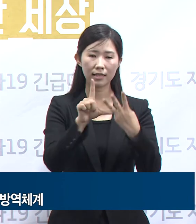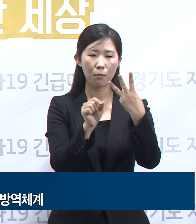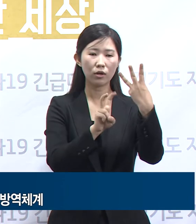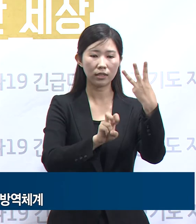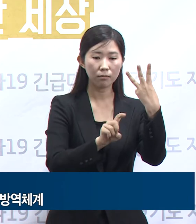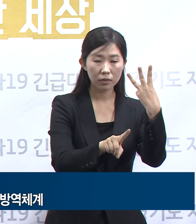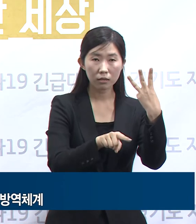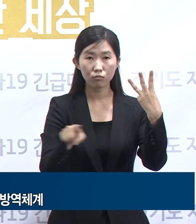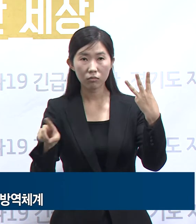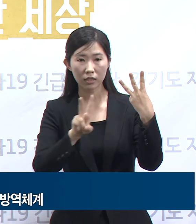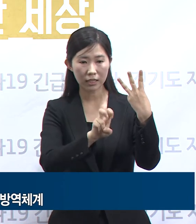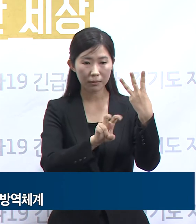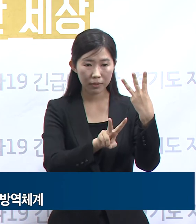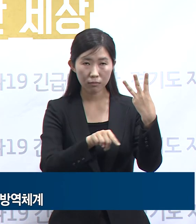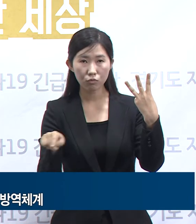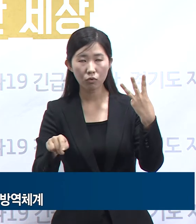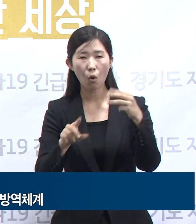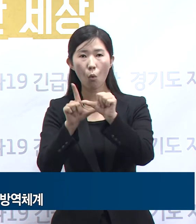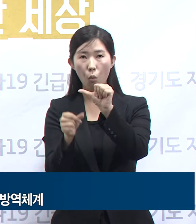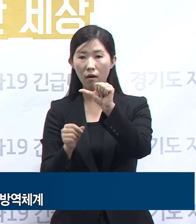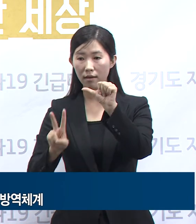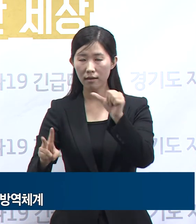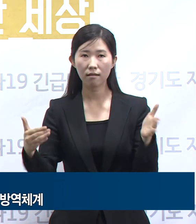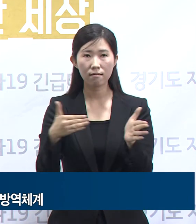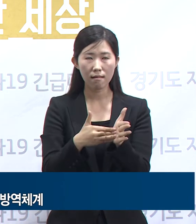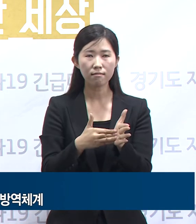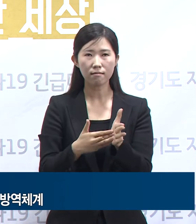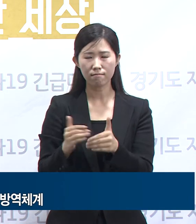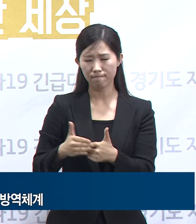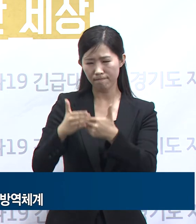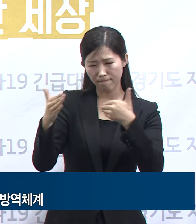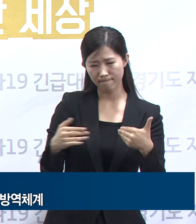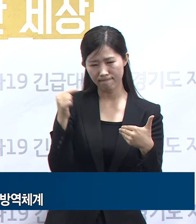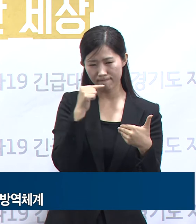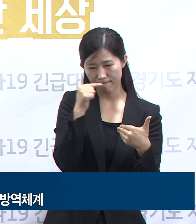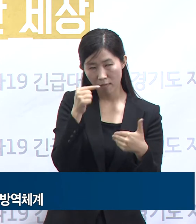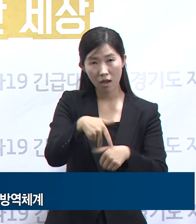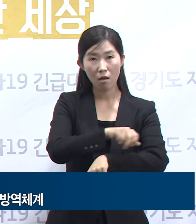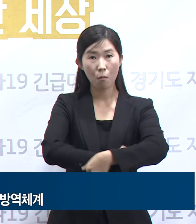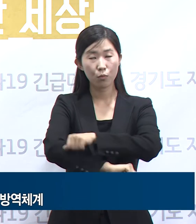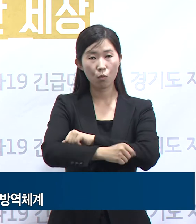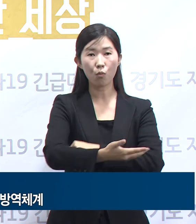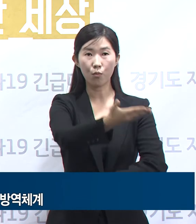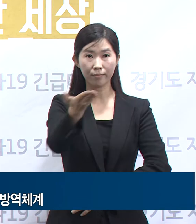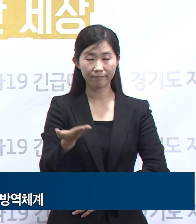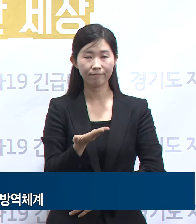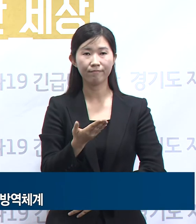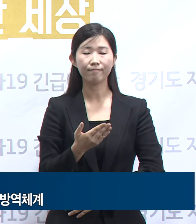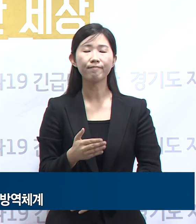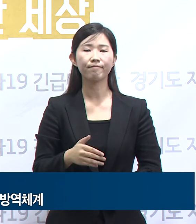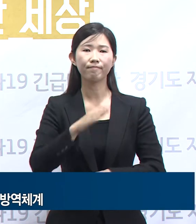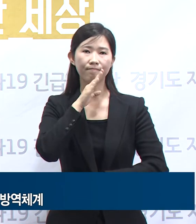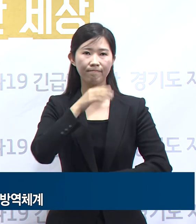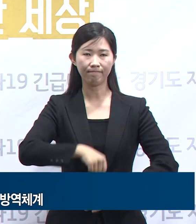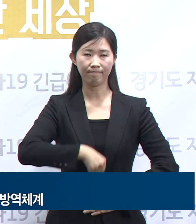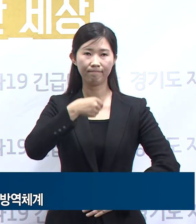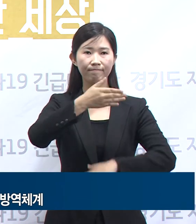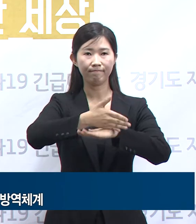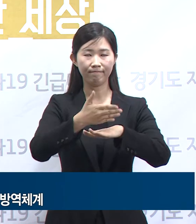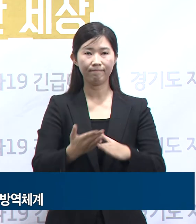5월 5일까지 시행되었던 물리적 거리 두기에 적극적으로 협조해 주신 도민 여러분께 진심으로 감사드립니다.